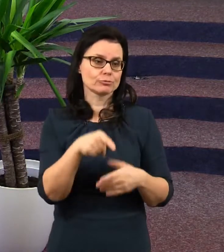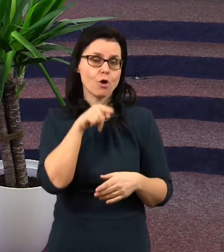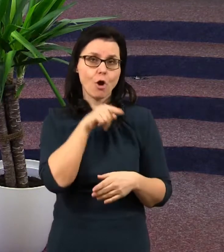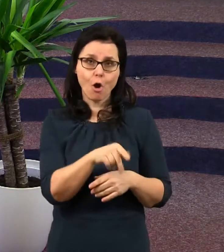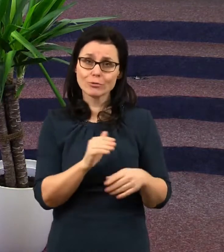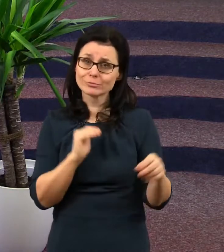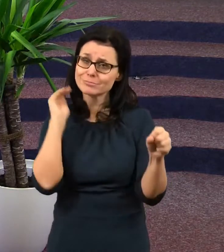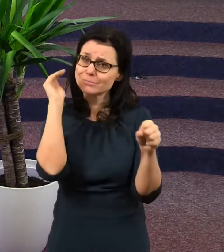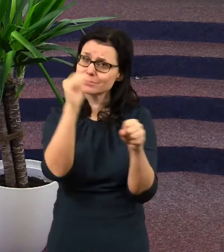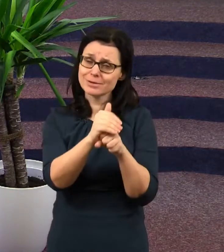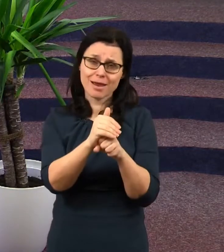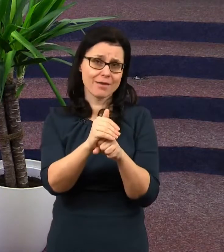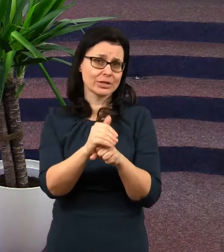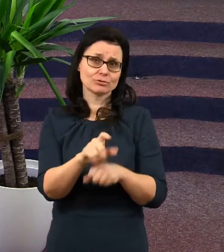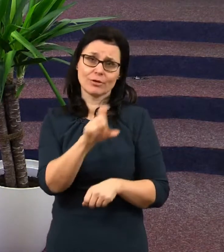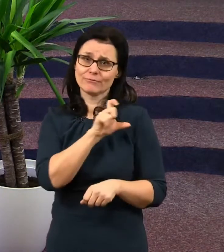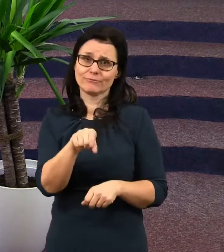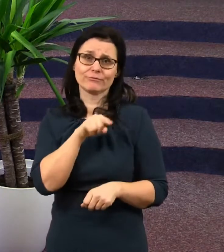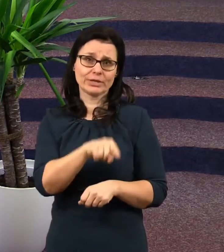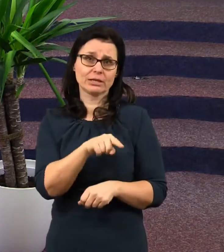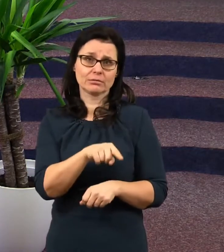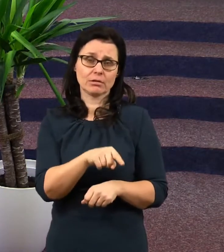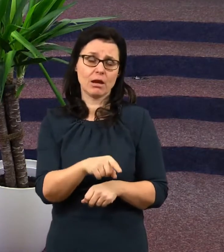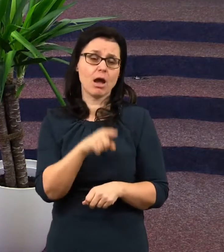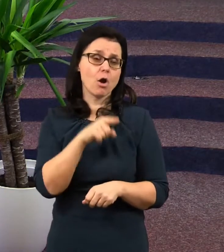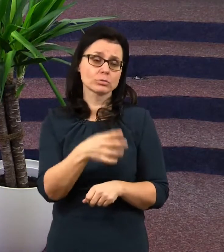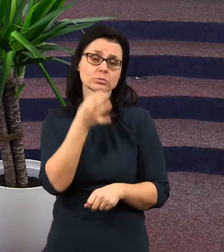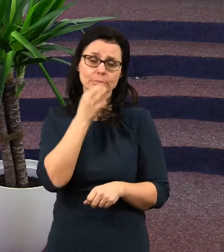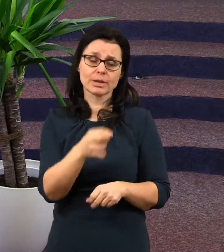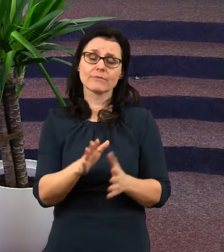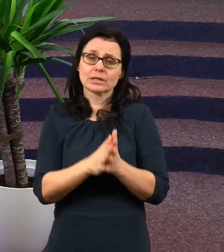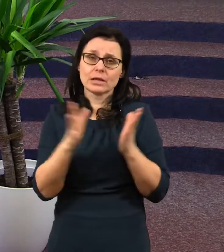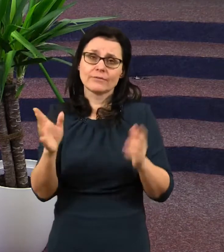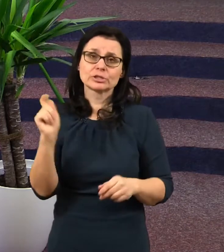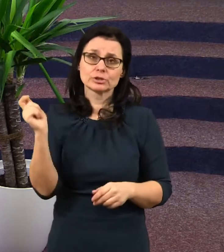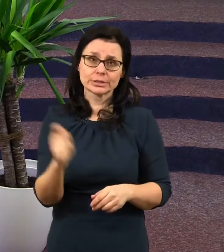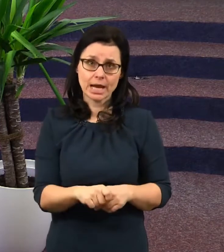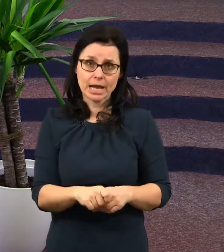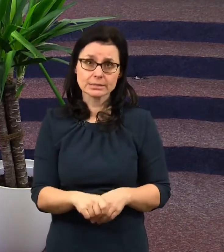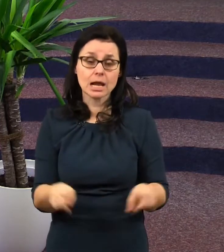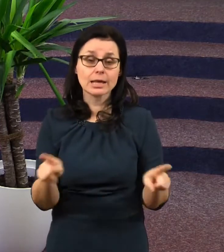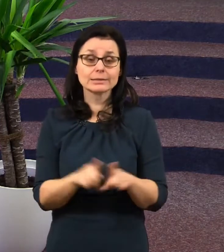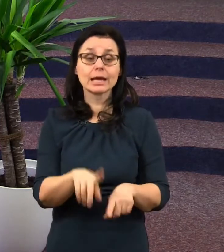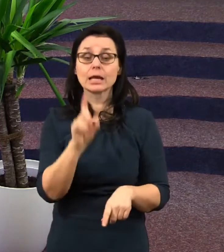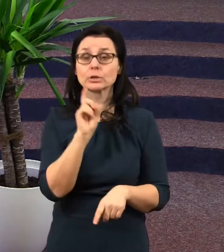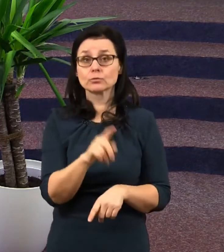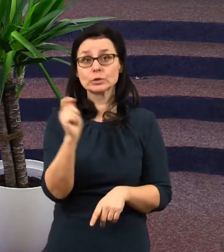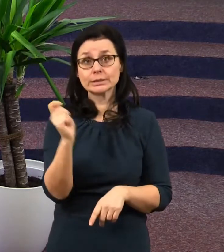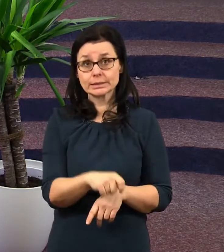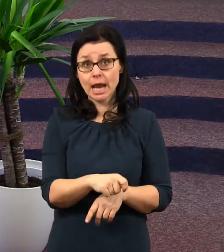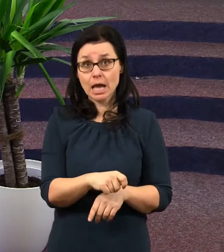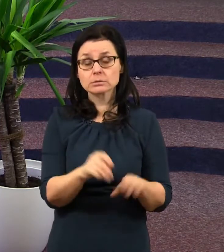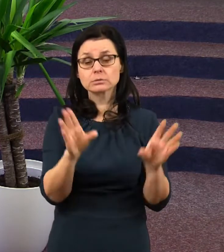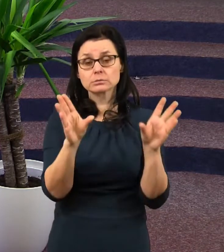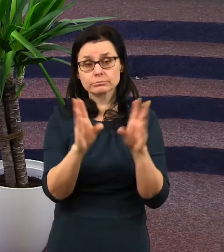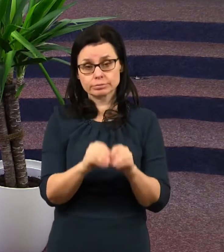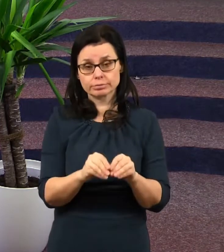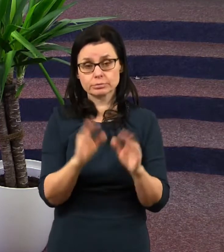největším vlastně vyníkem a zasluhuje největší trest. Ale i ten jeho trest nakonec skončí.